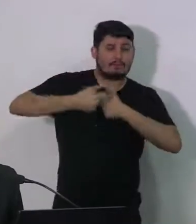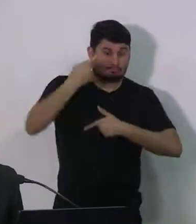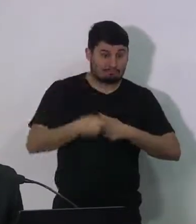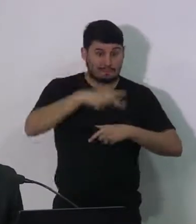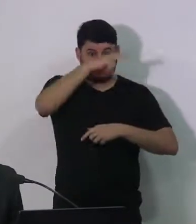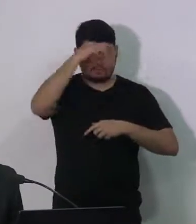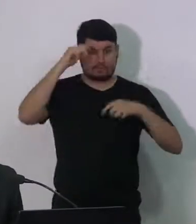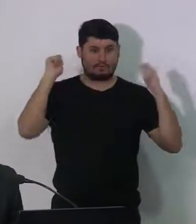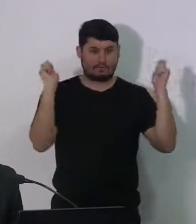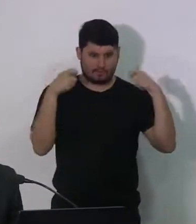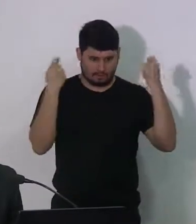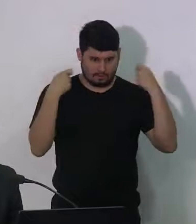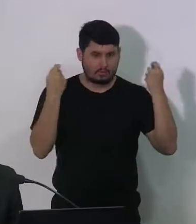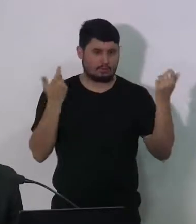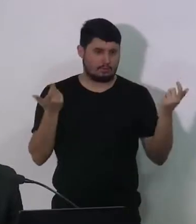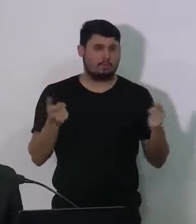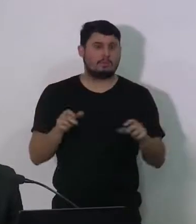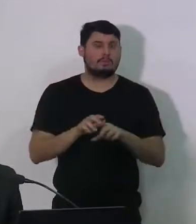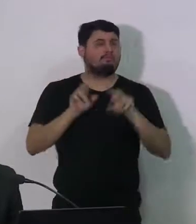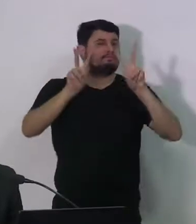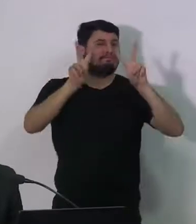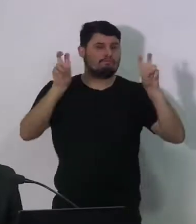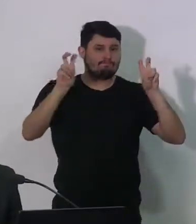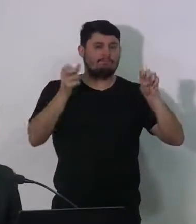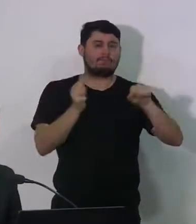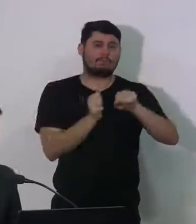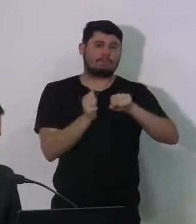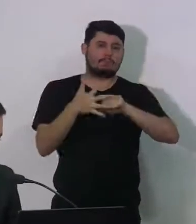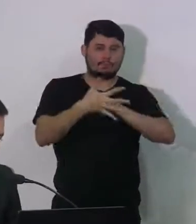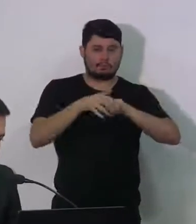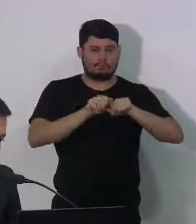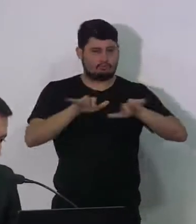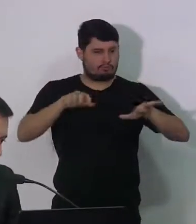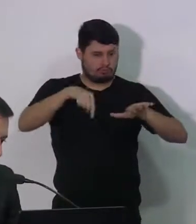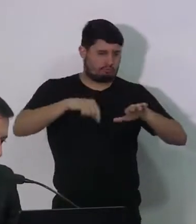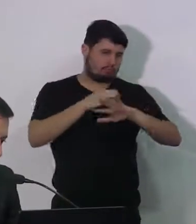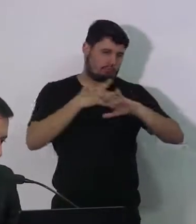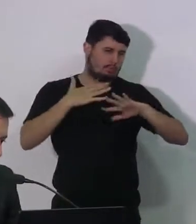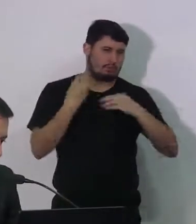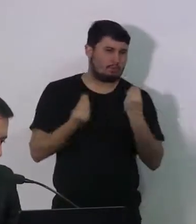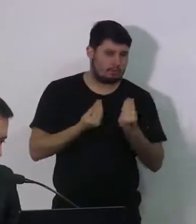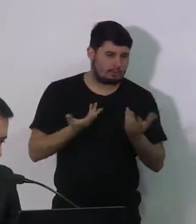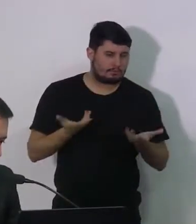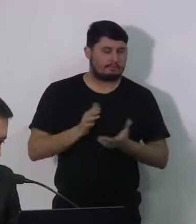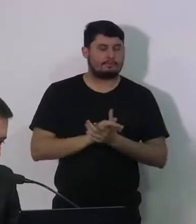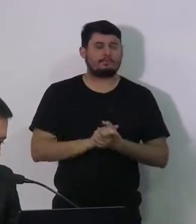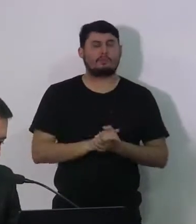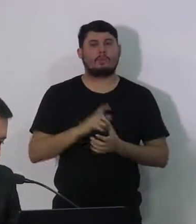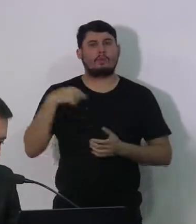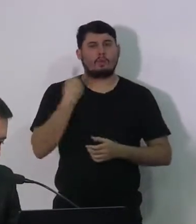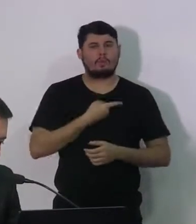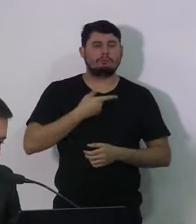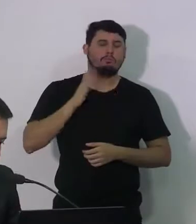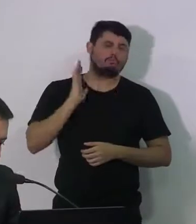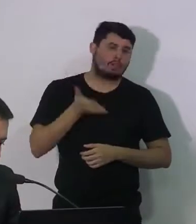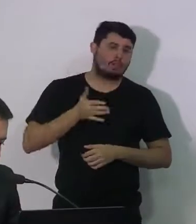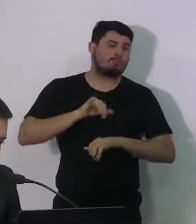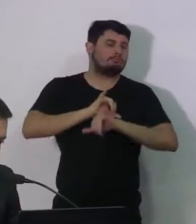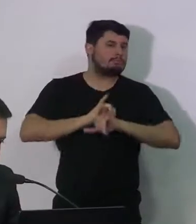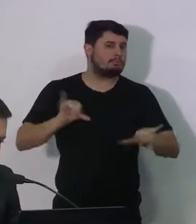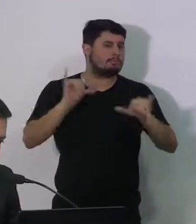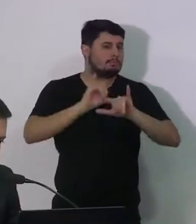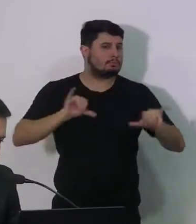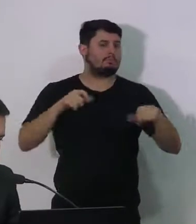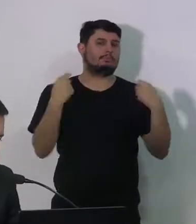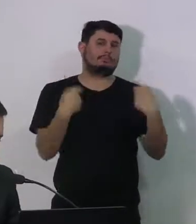à frente da Prefeitura de Caruaru, em relação à questão do coronavírus na nossa cidade. A gente tem falado sempre sobre a necessidade